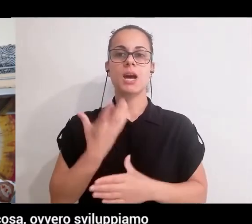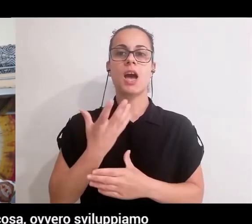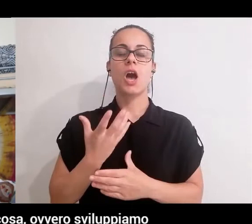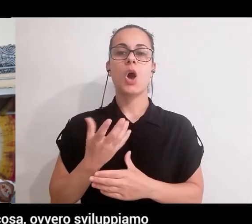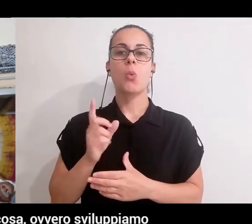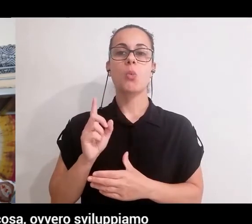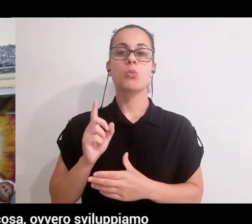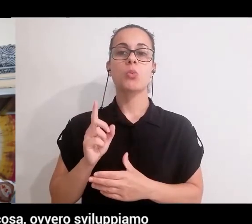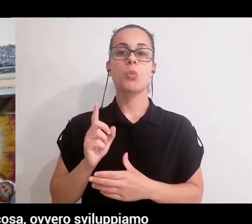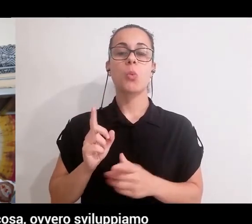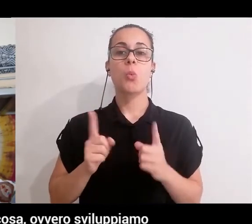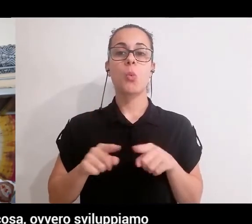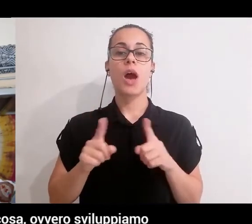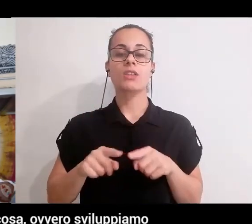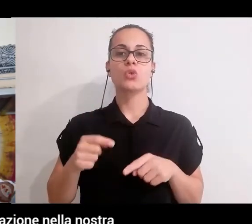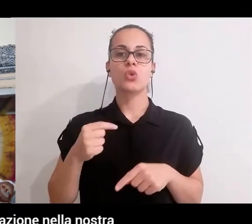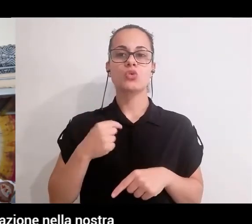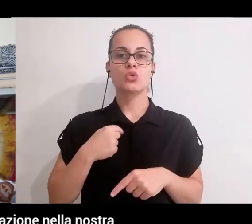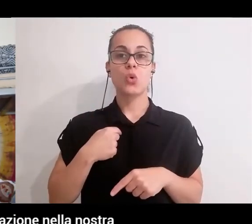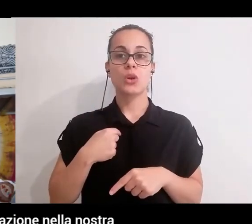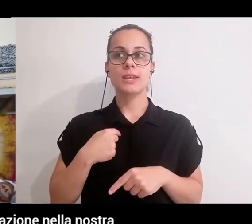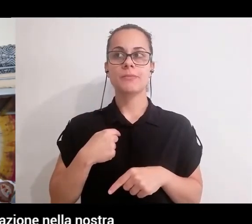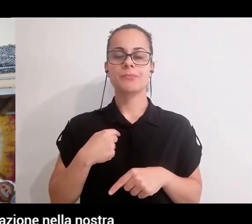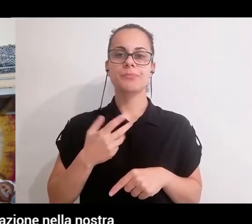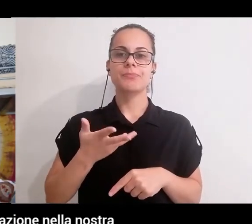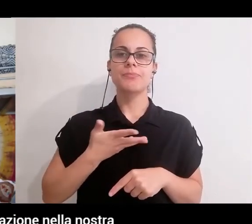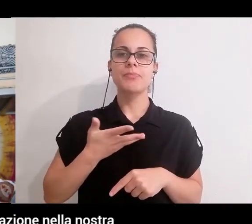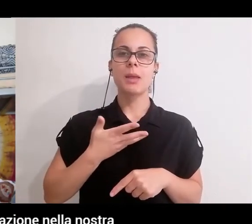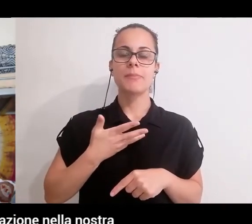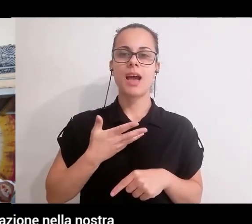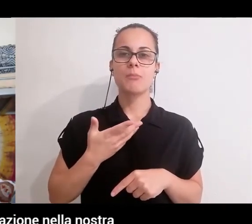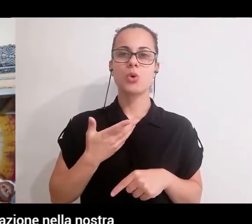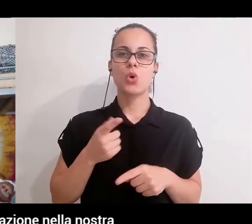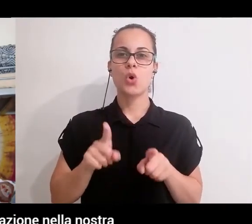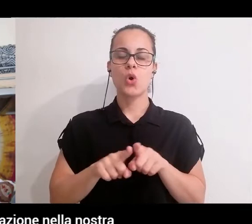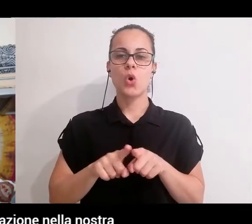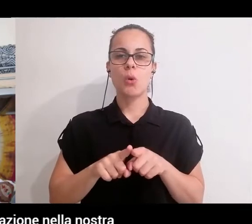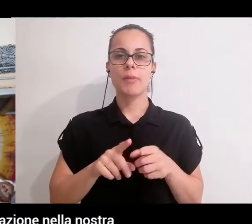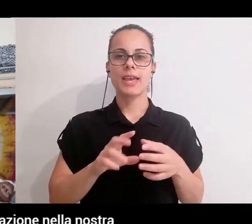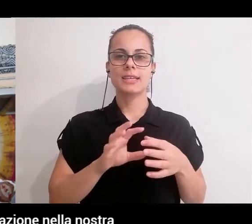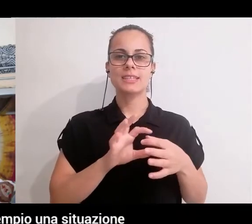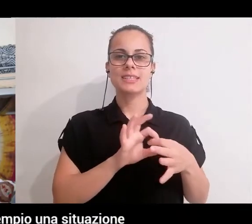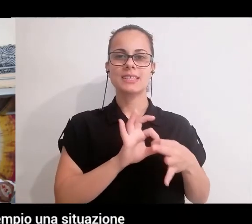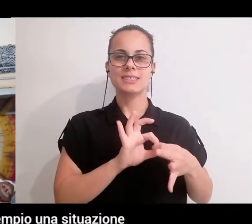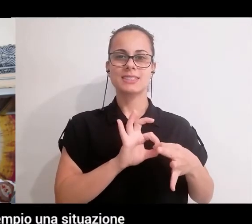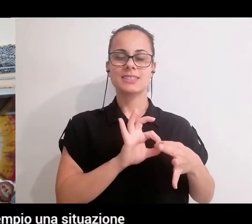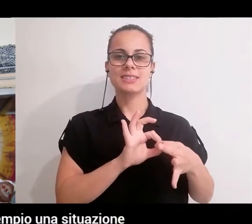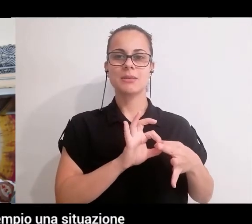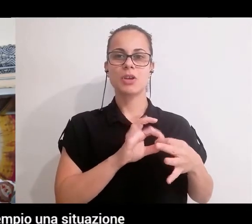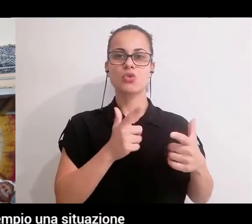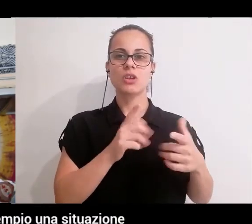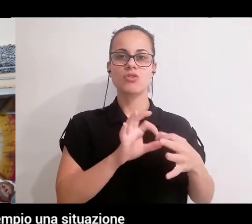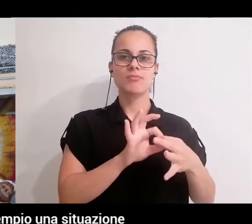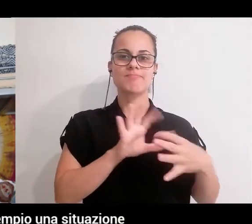tratteniamo un qualcosa ovvero sviluppiamo un attaccamento nei confronti di una situazione nella nostra vita. Questa